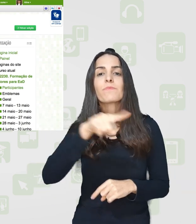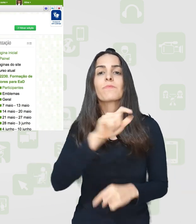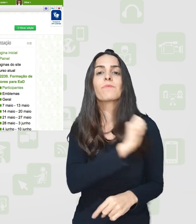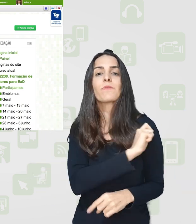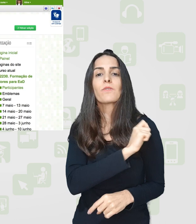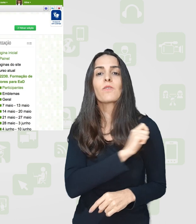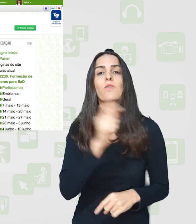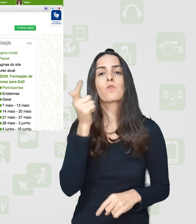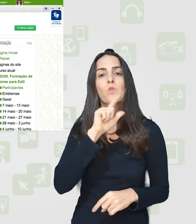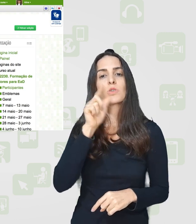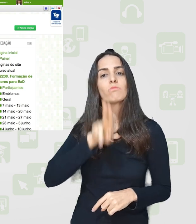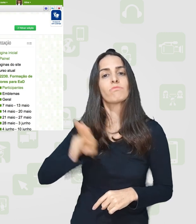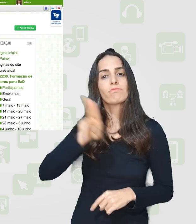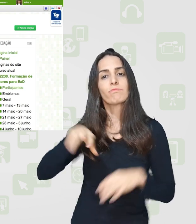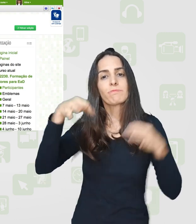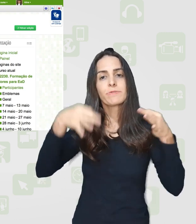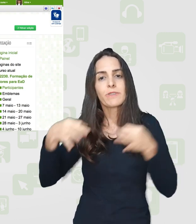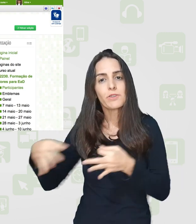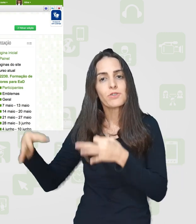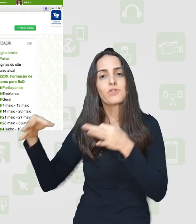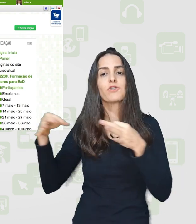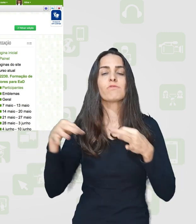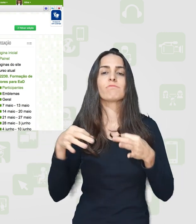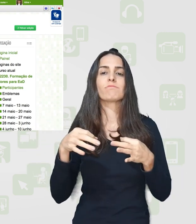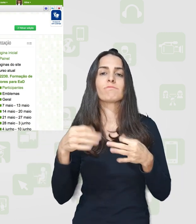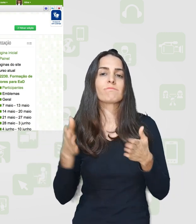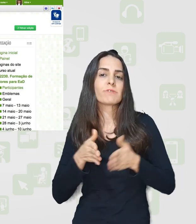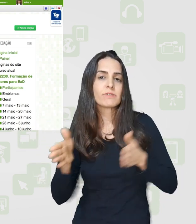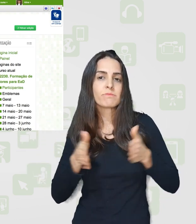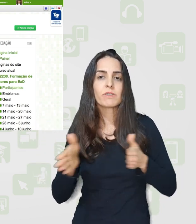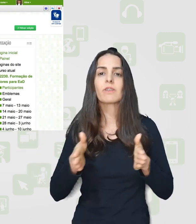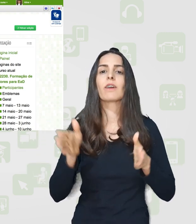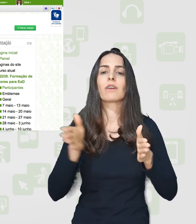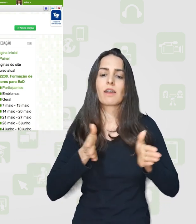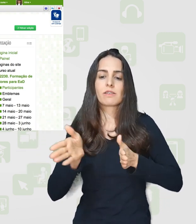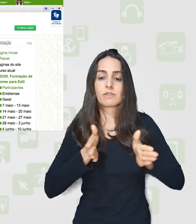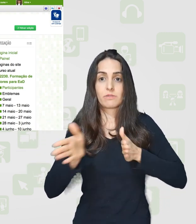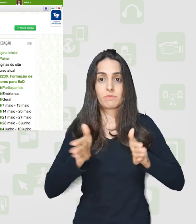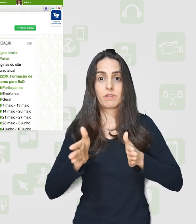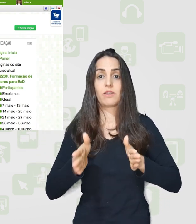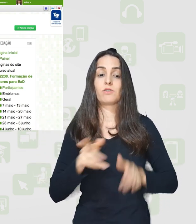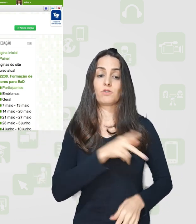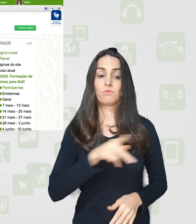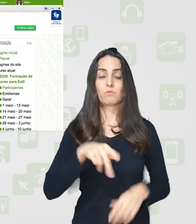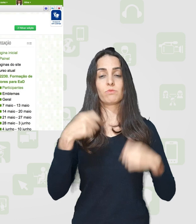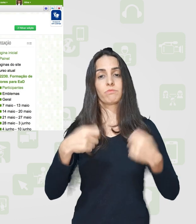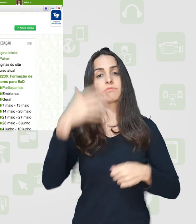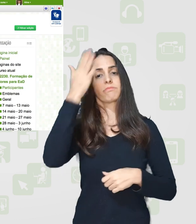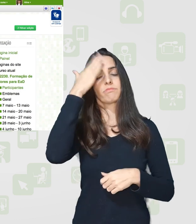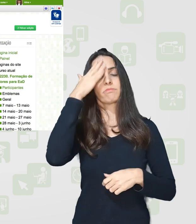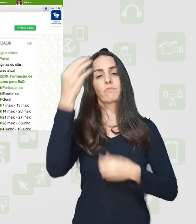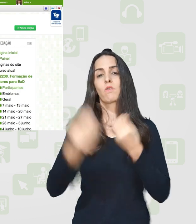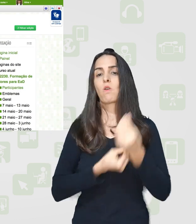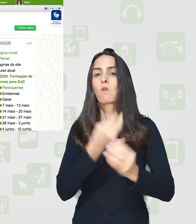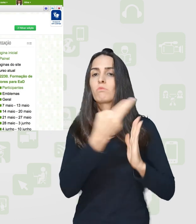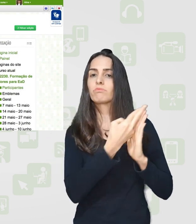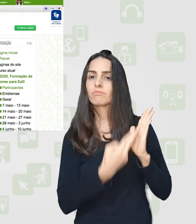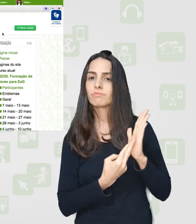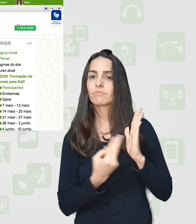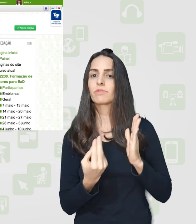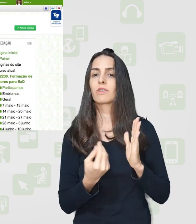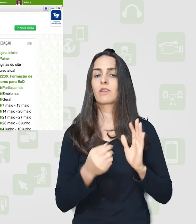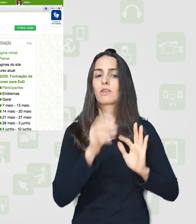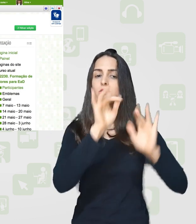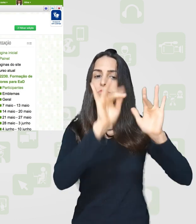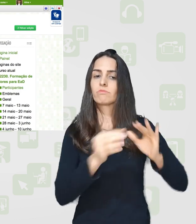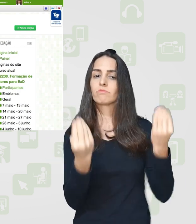Mas é muito importante para que o aluno possa utilizar esses recursos da melhor forma possível que o professor